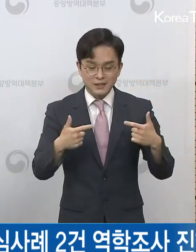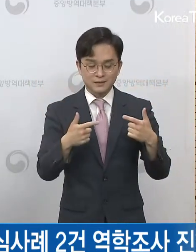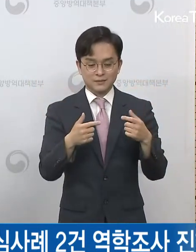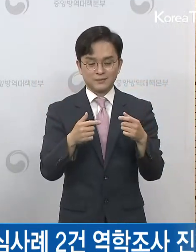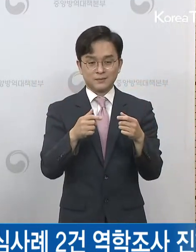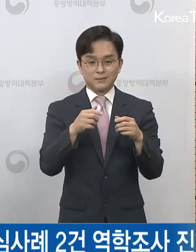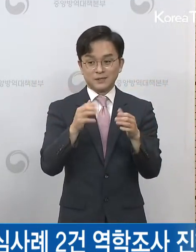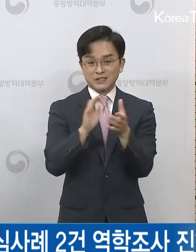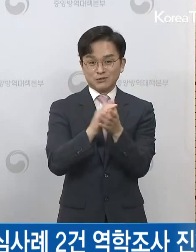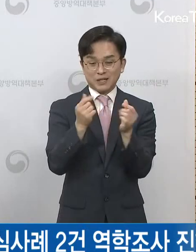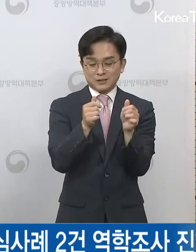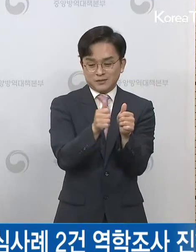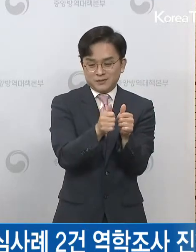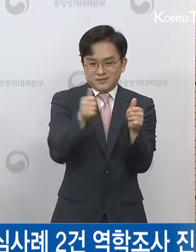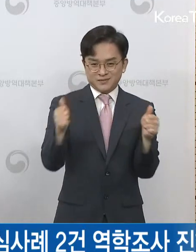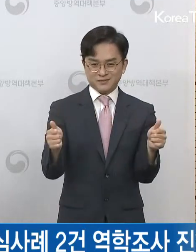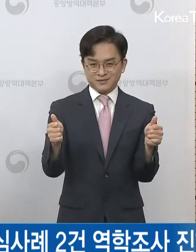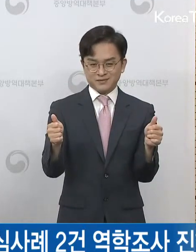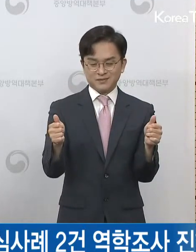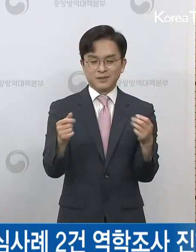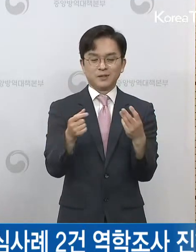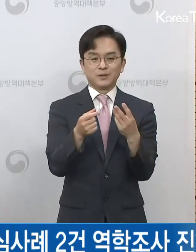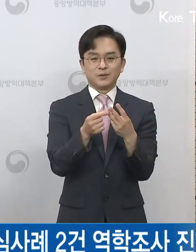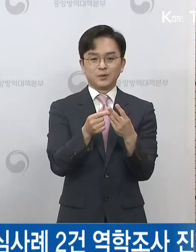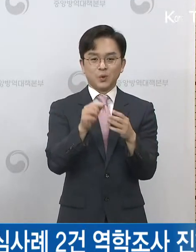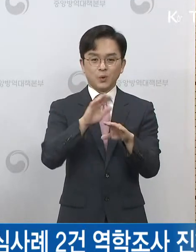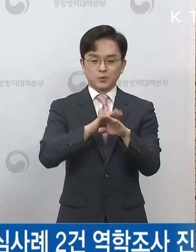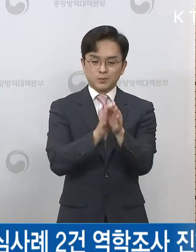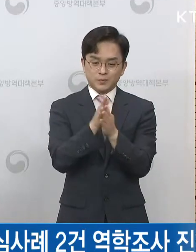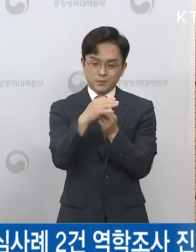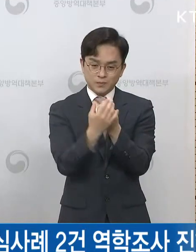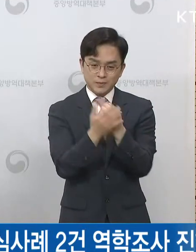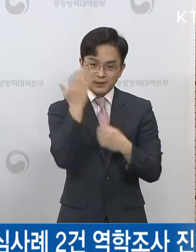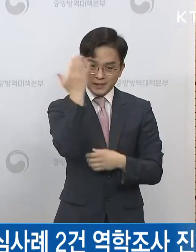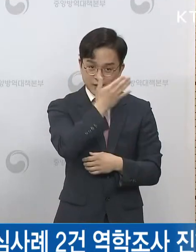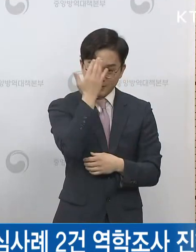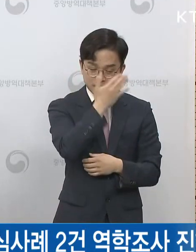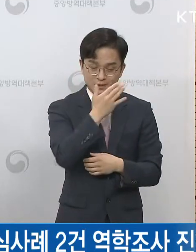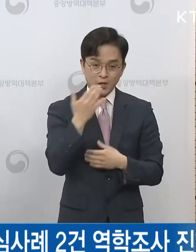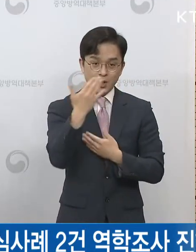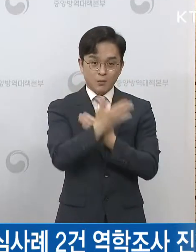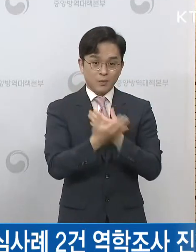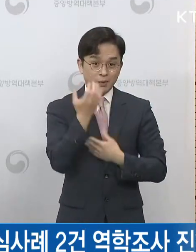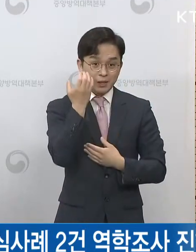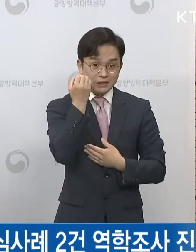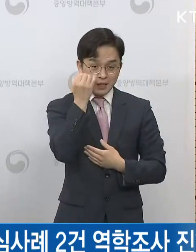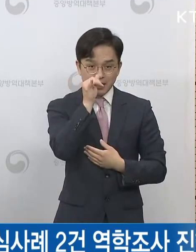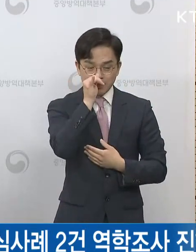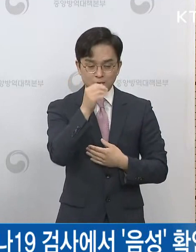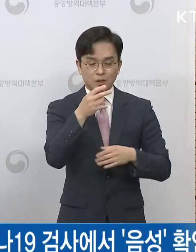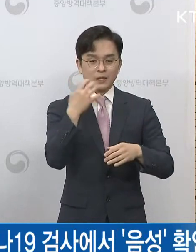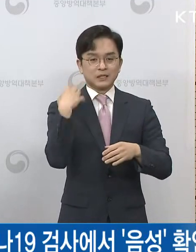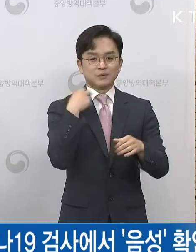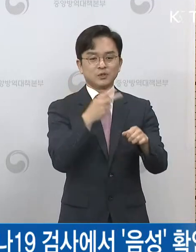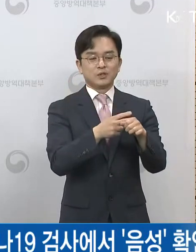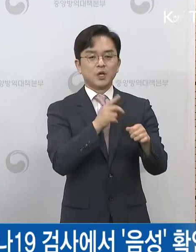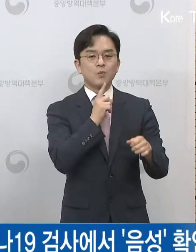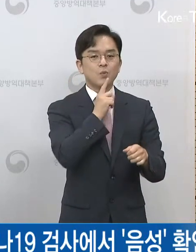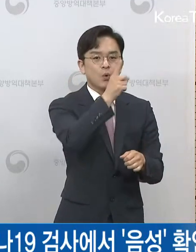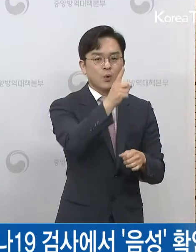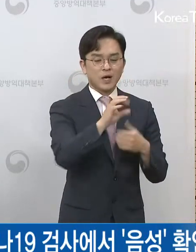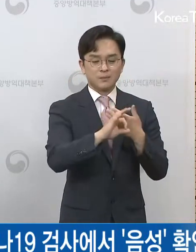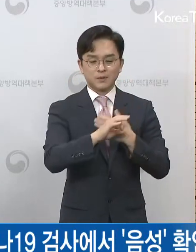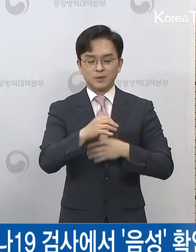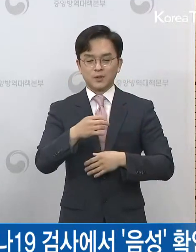씻기와 손 세정제 사용하기, 의심 증상이 있으면 즉시 보건교사와 교사에게 알려 마스크 착용